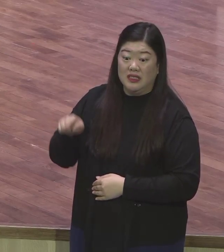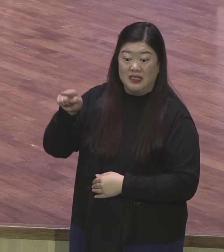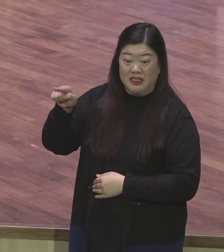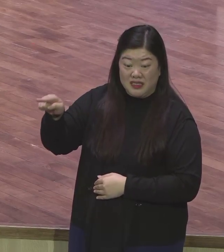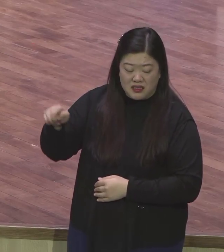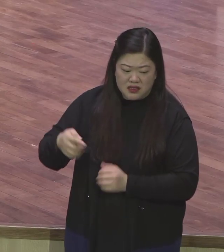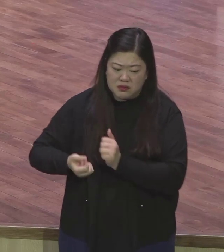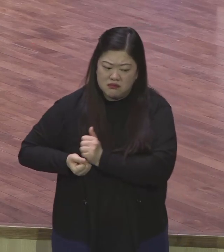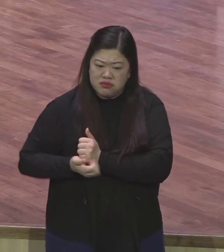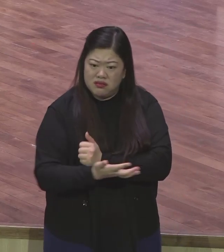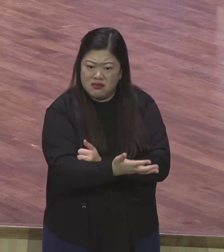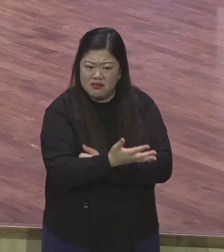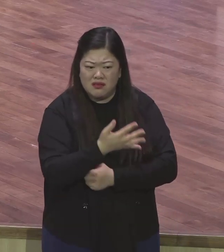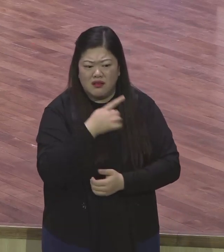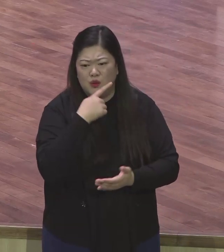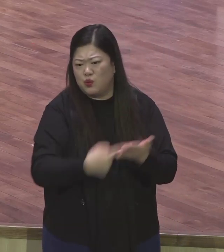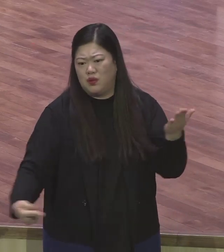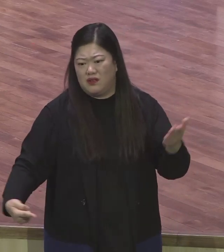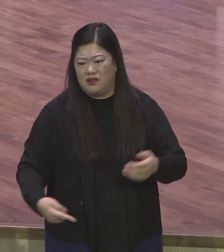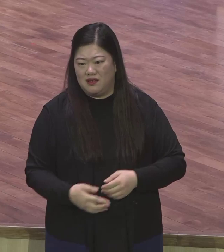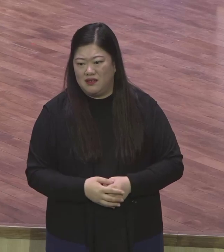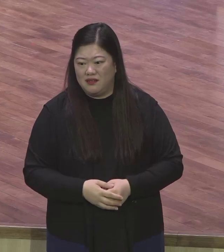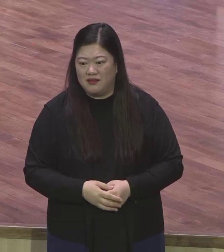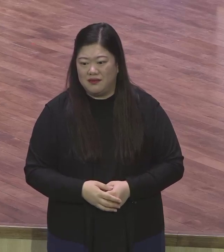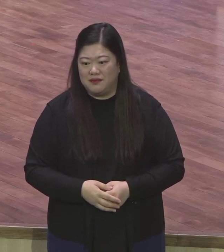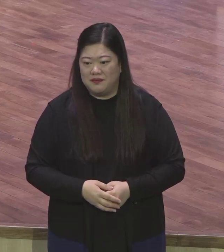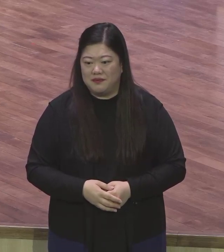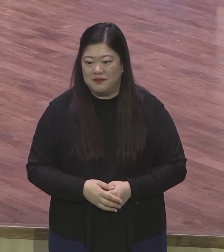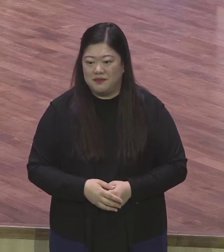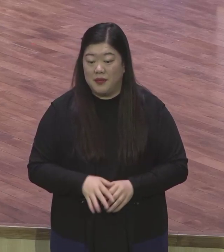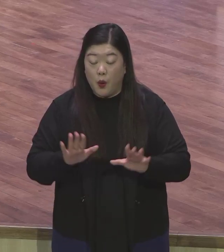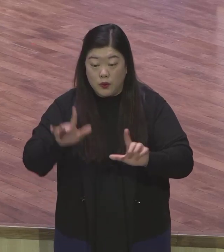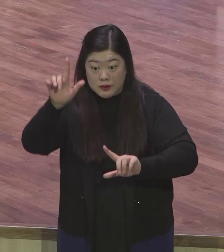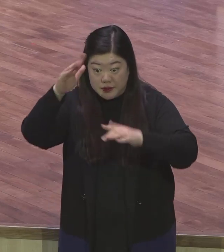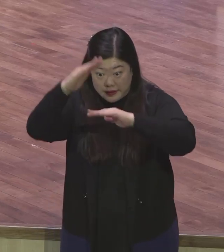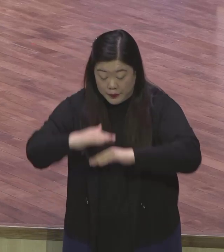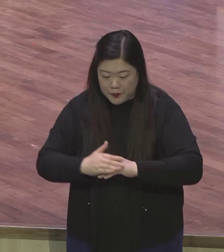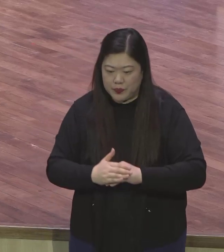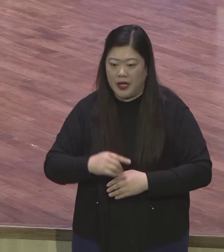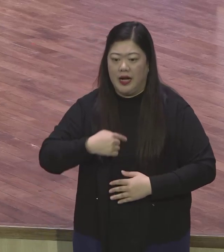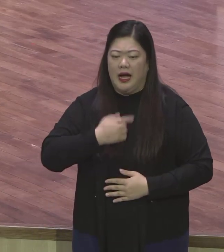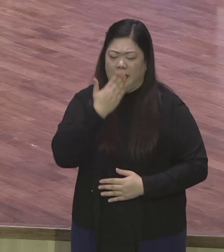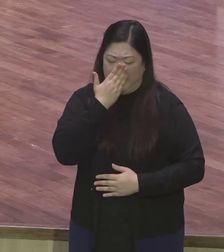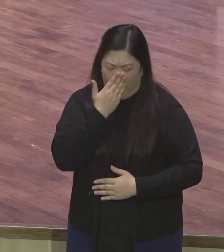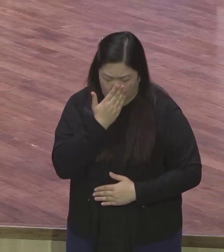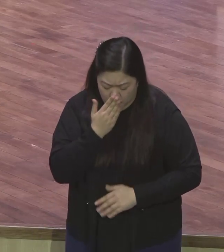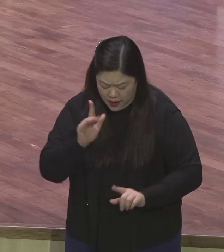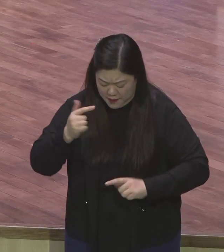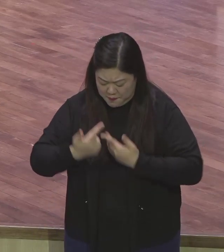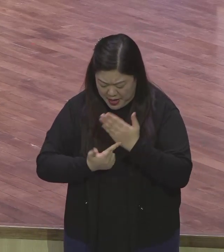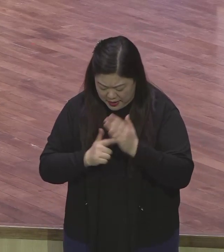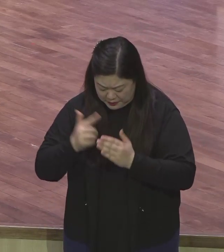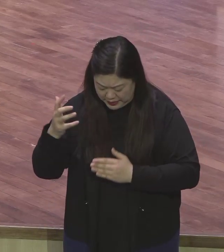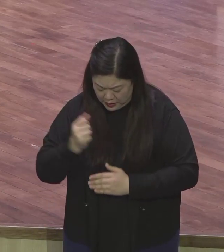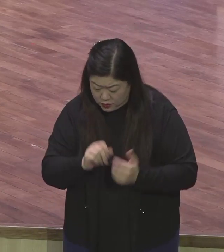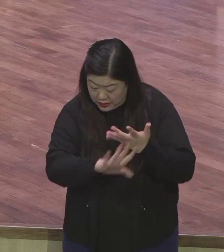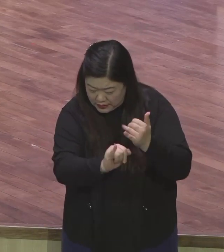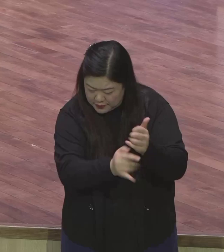사진에 보면 오직 겸손한 마음으로 자기보다 뭐여 남을 낫게 여기고 다른